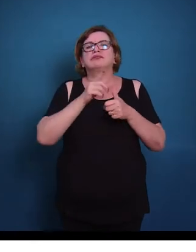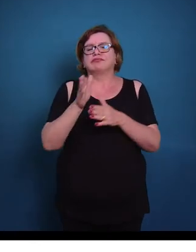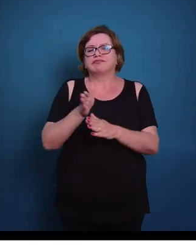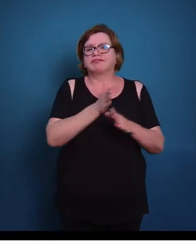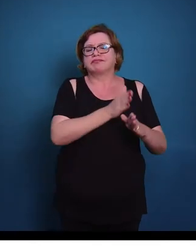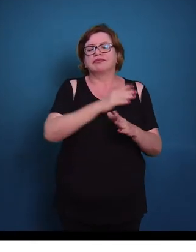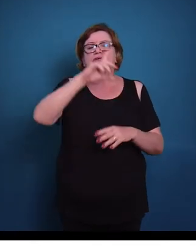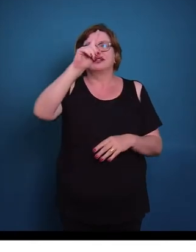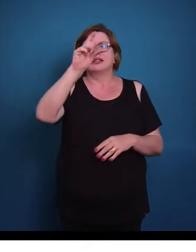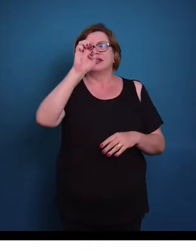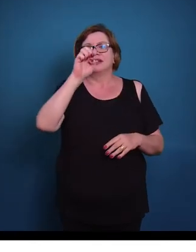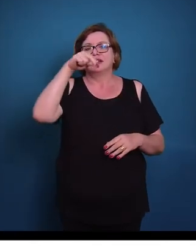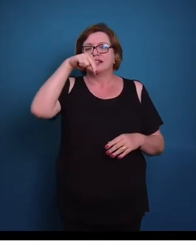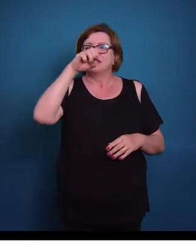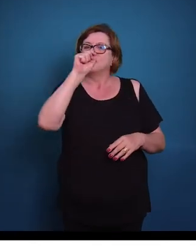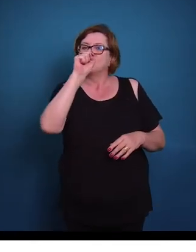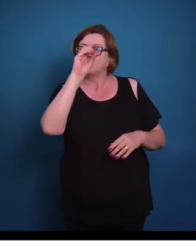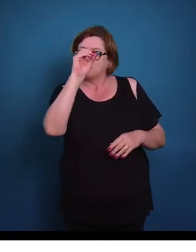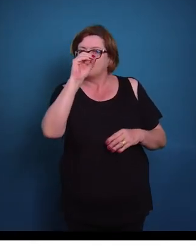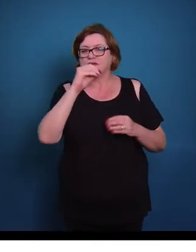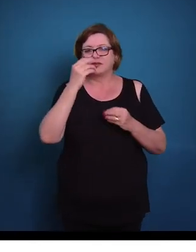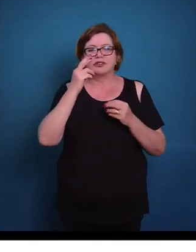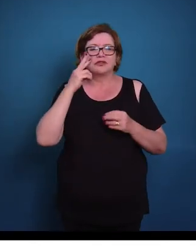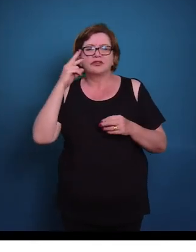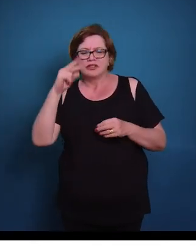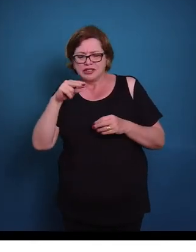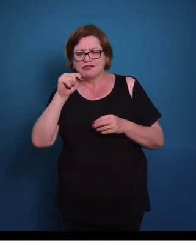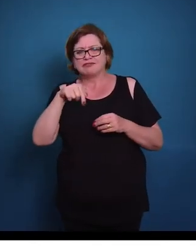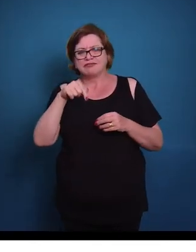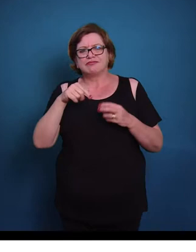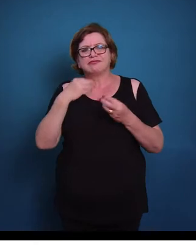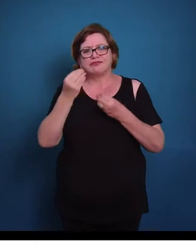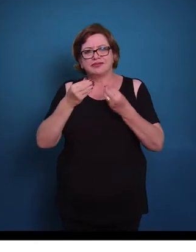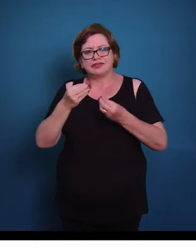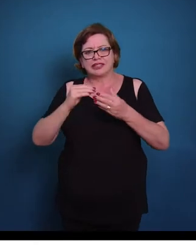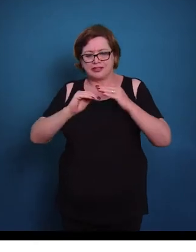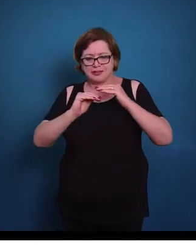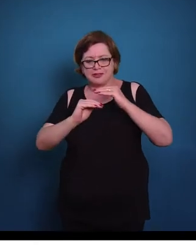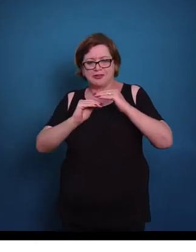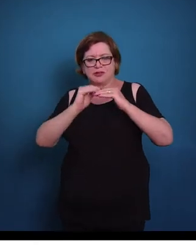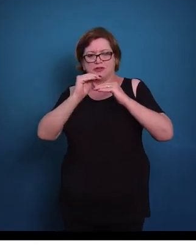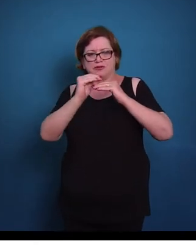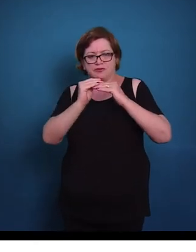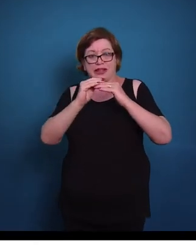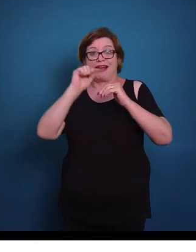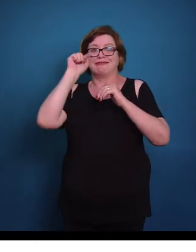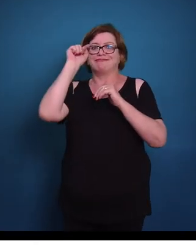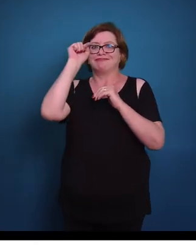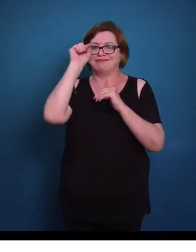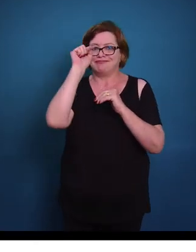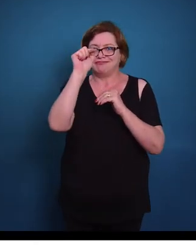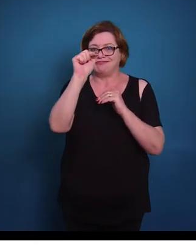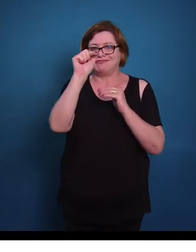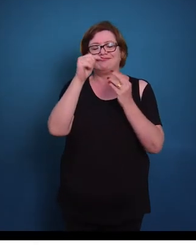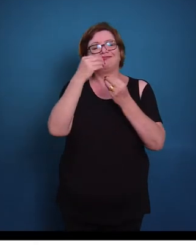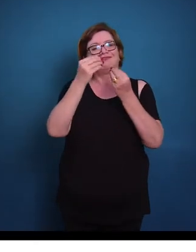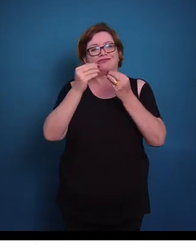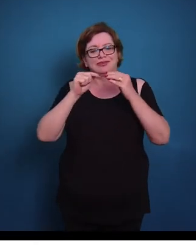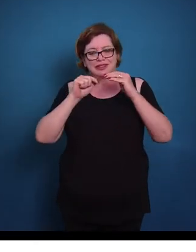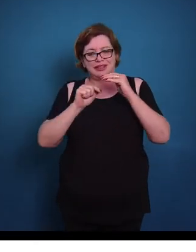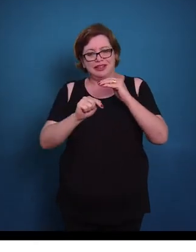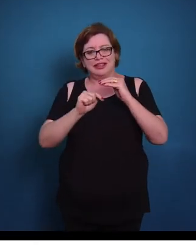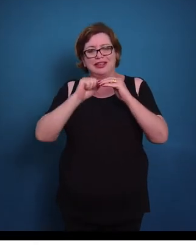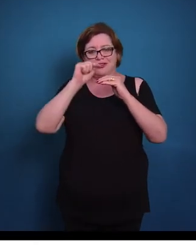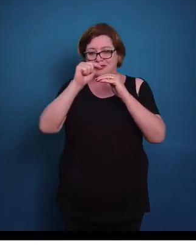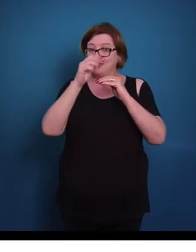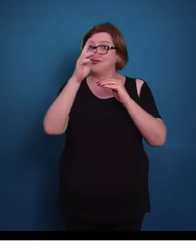notem aqui nessa estrutura que nós temos a epiderme, o conjuntivo frouxo, que nós acabamos de falar que tem uma